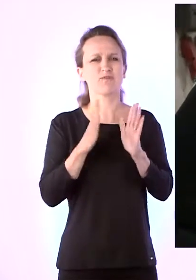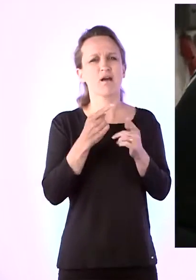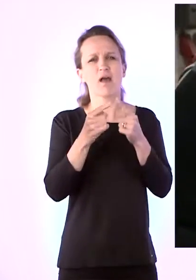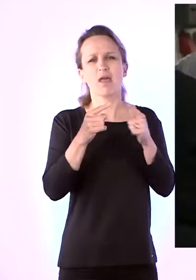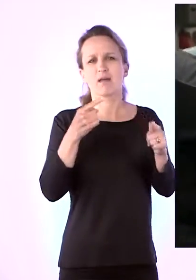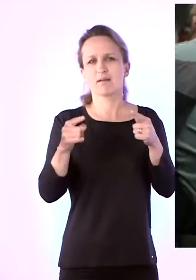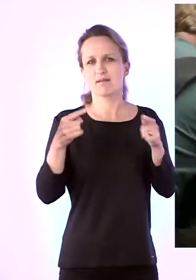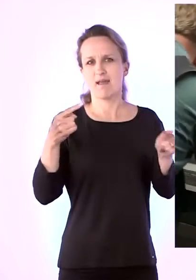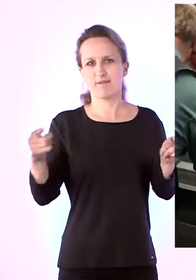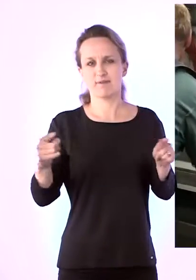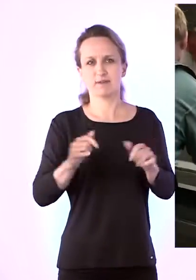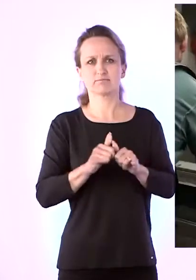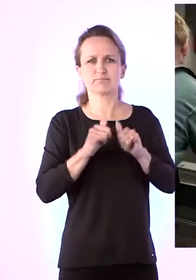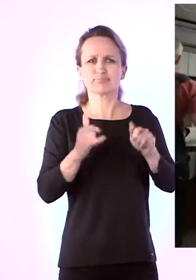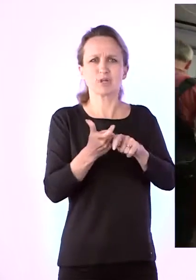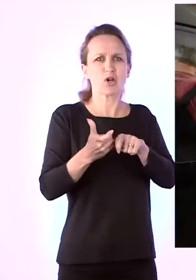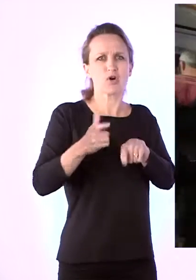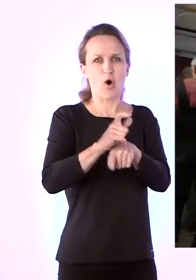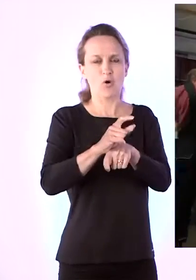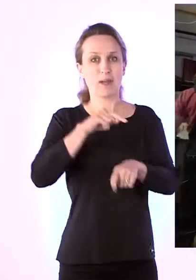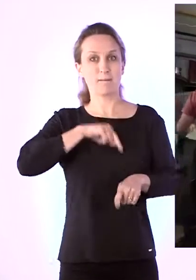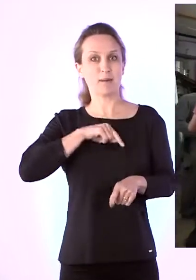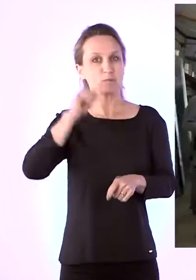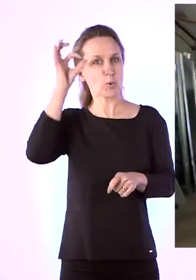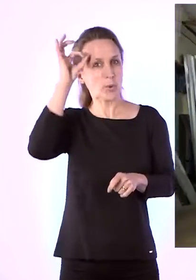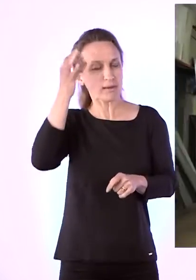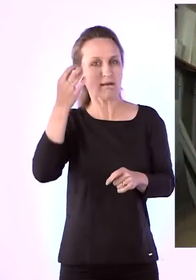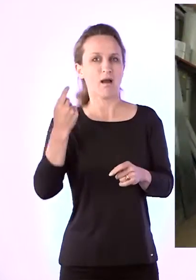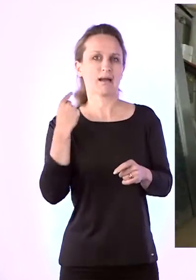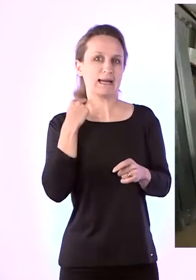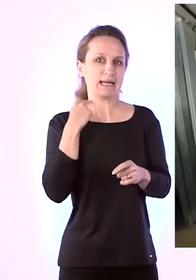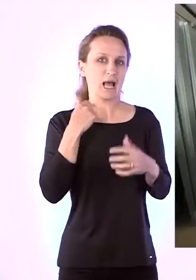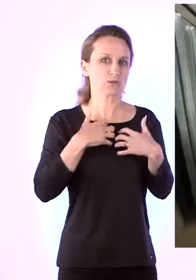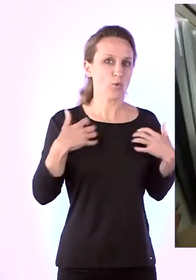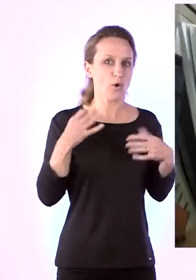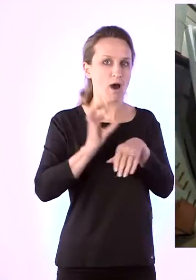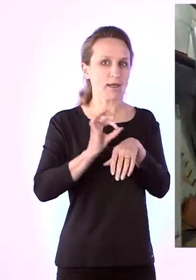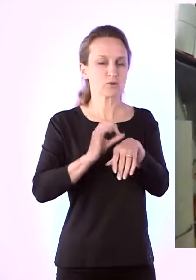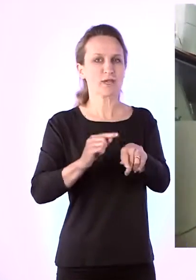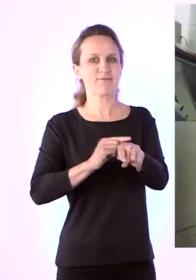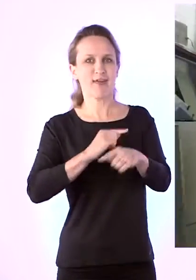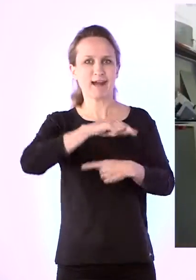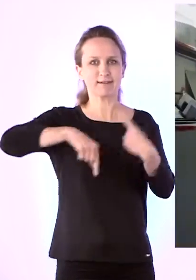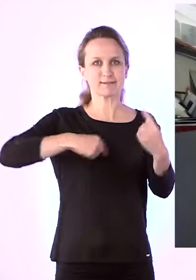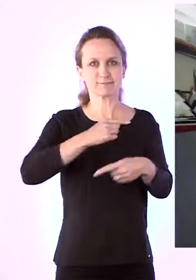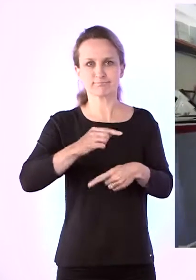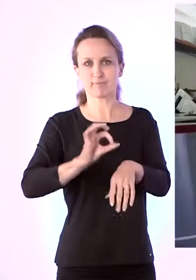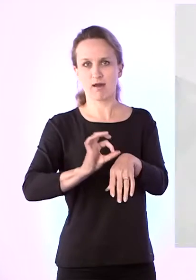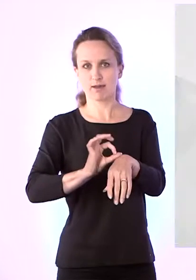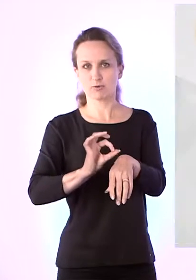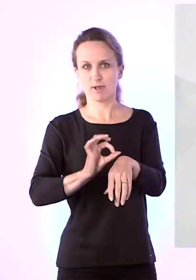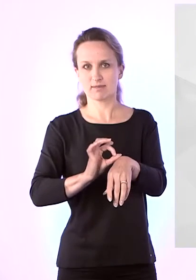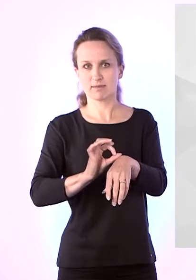erinevaid. Kõige levinumad põhjused on psüühikahäired, lihasluukonna haigused ja vereringi elundite haigused.